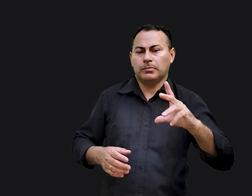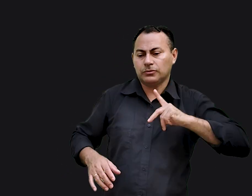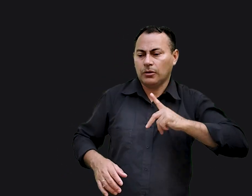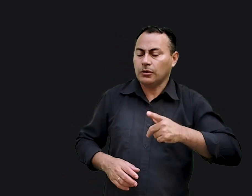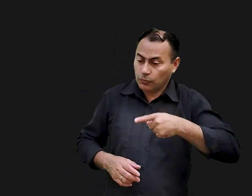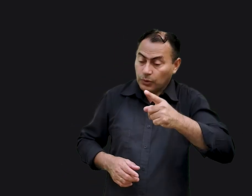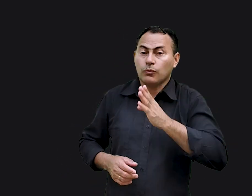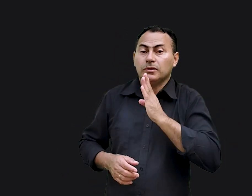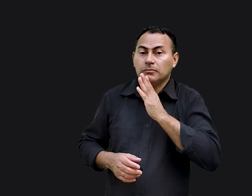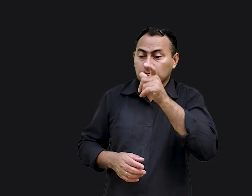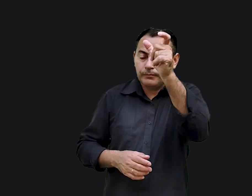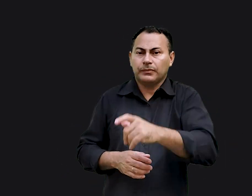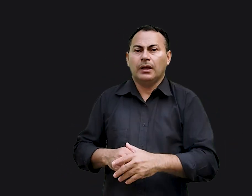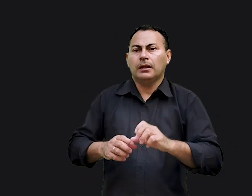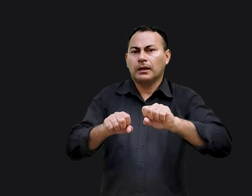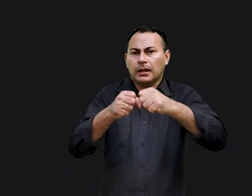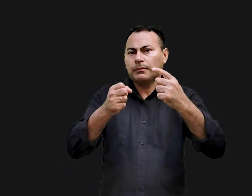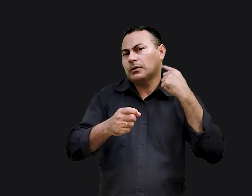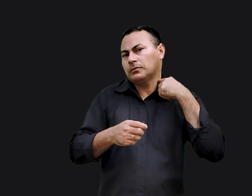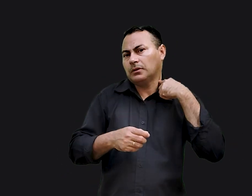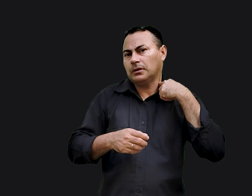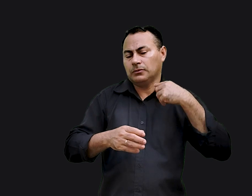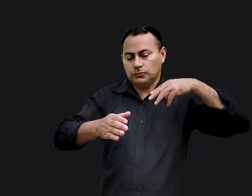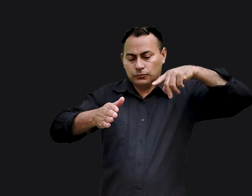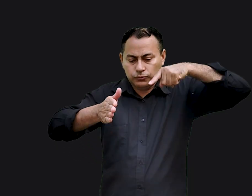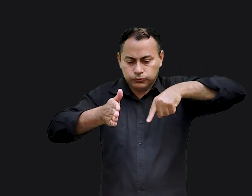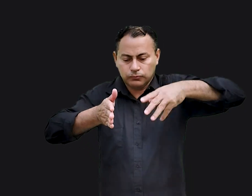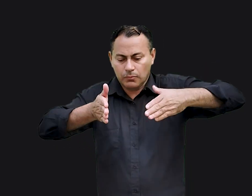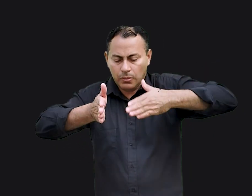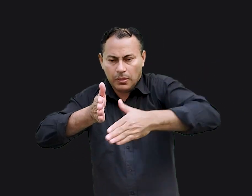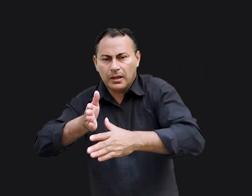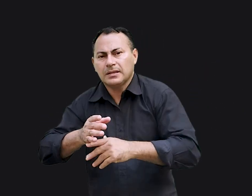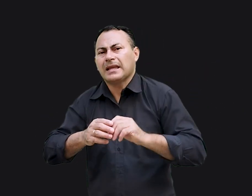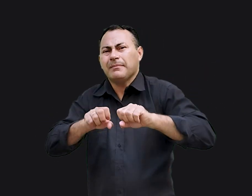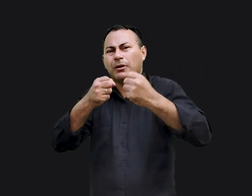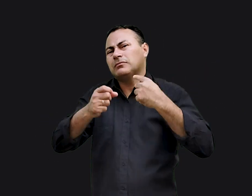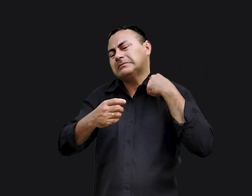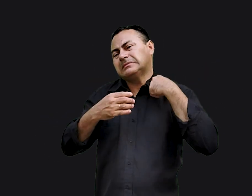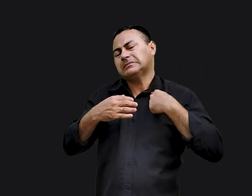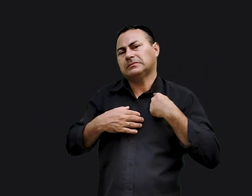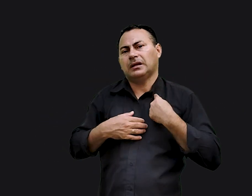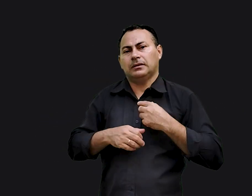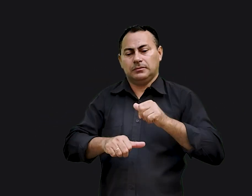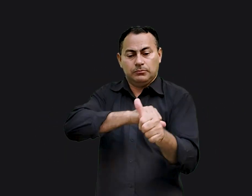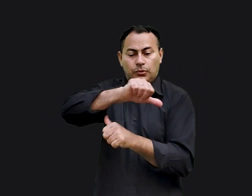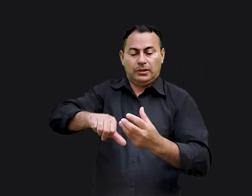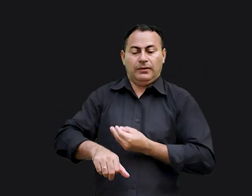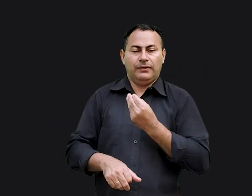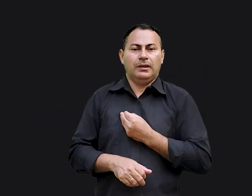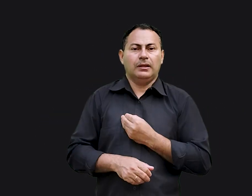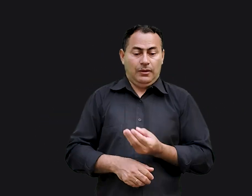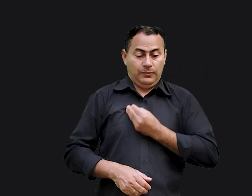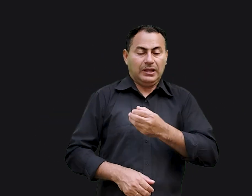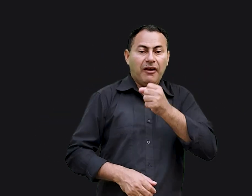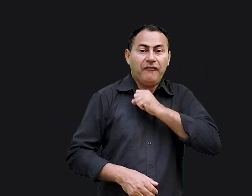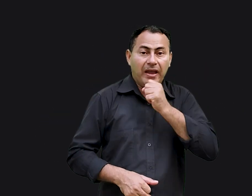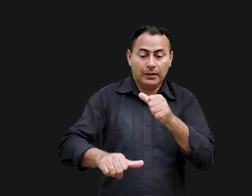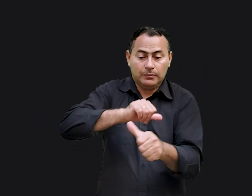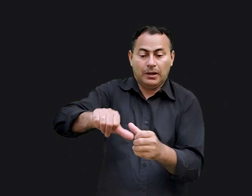pessoalmente. Quando quebrou o pescoço em um mergulho, Johnny passou por uma experiência de reciclagem de vaso velho